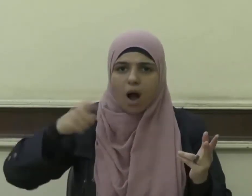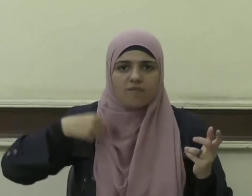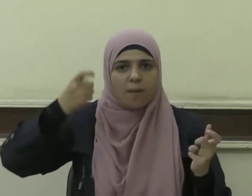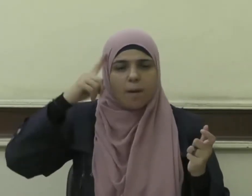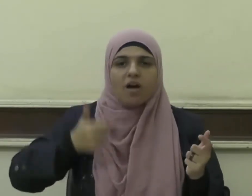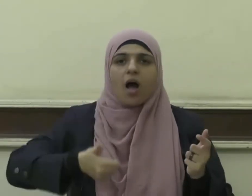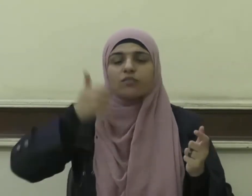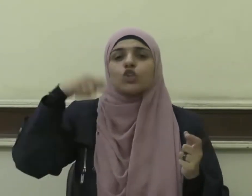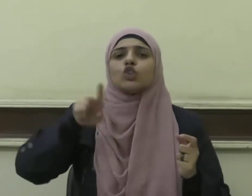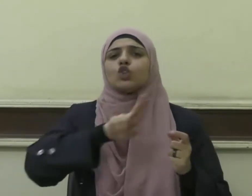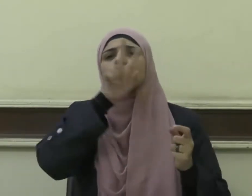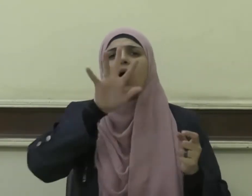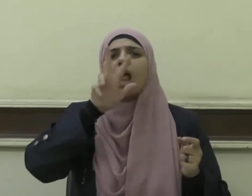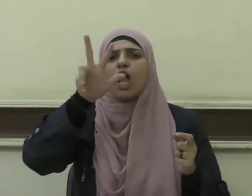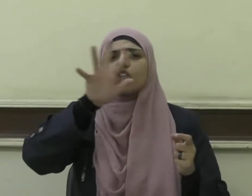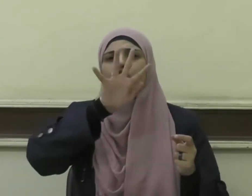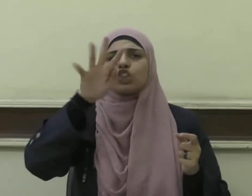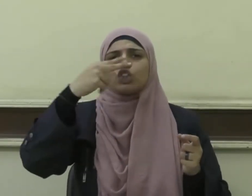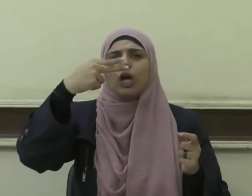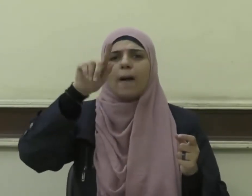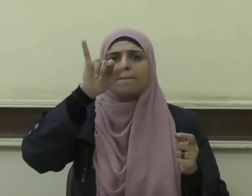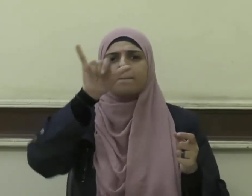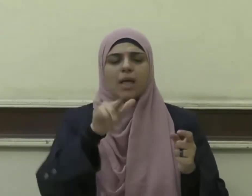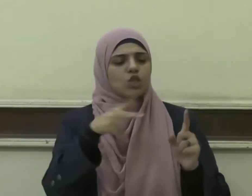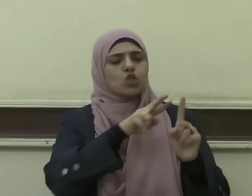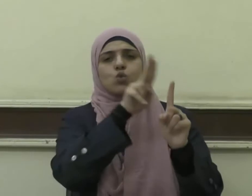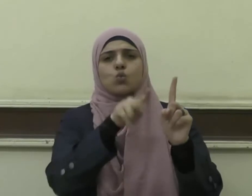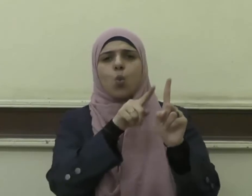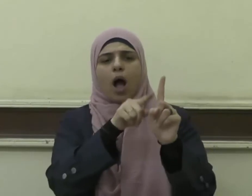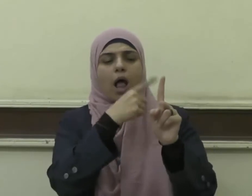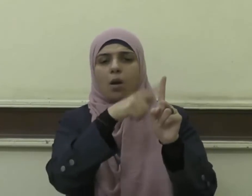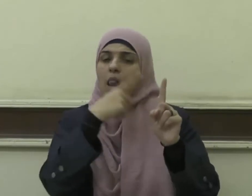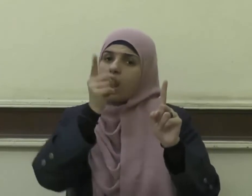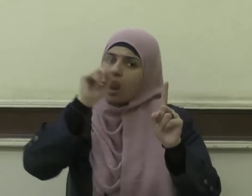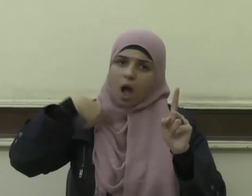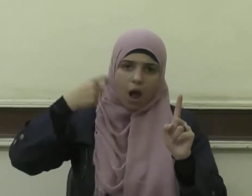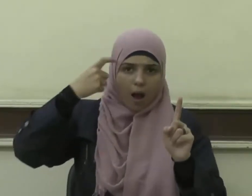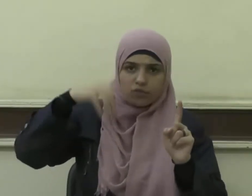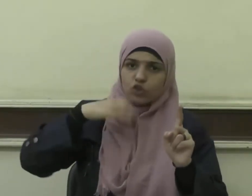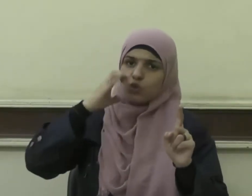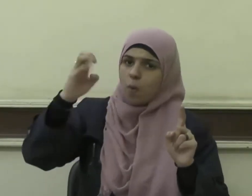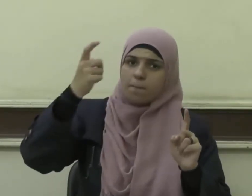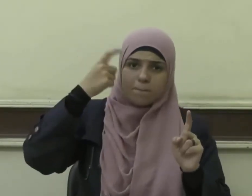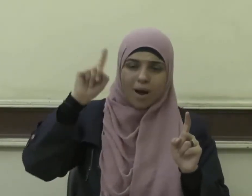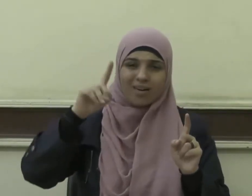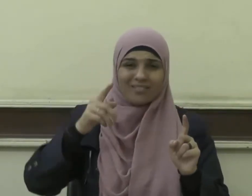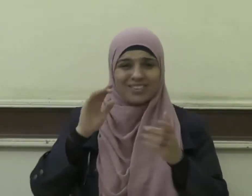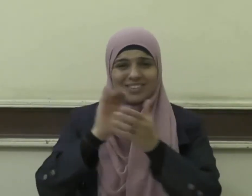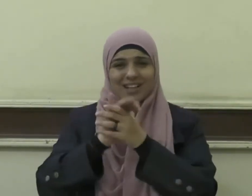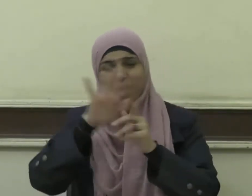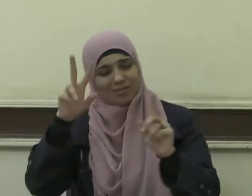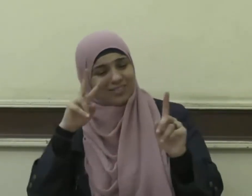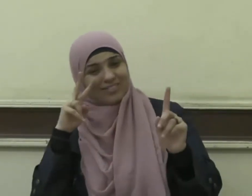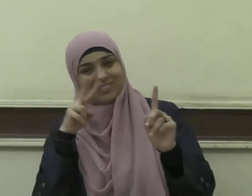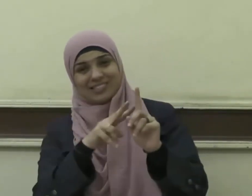الشعبي رحمه الله عن مسألة فقال لا أحسنها فقال له أصحابه قد